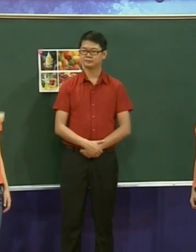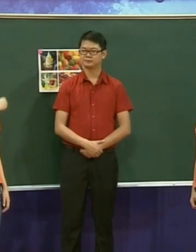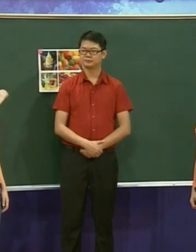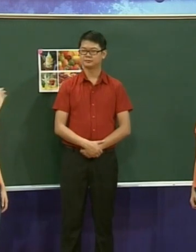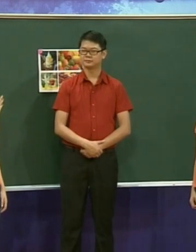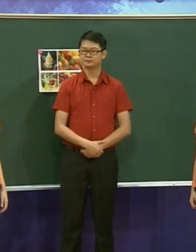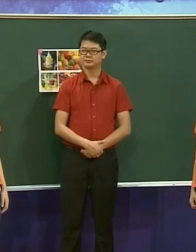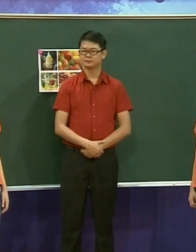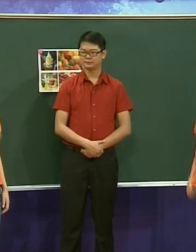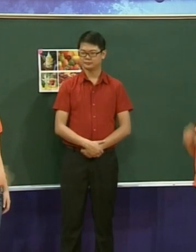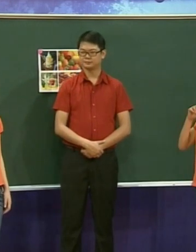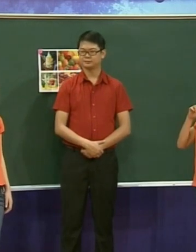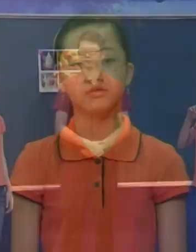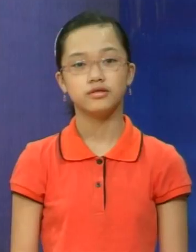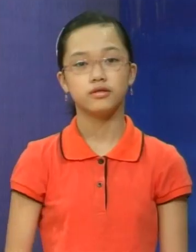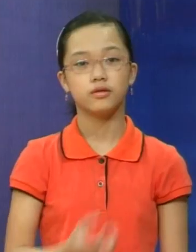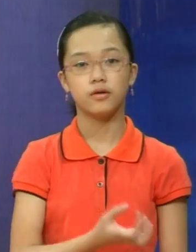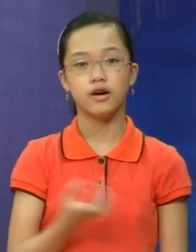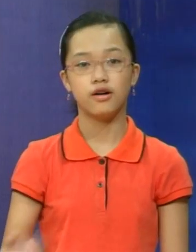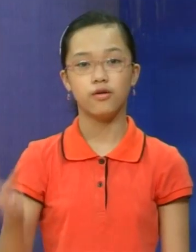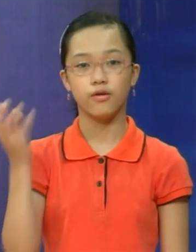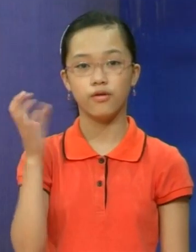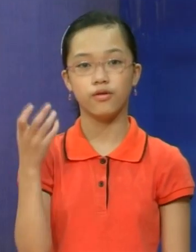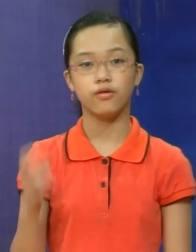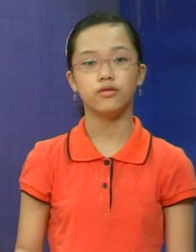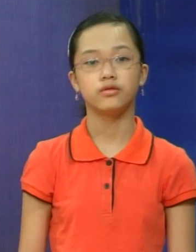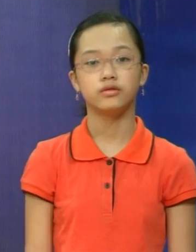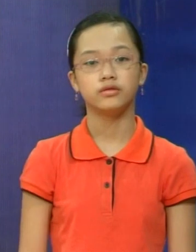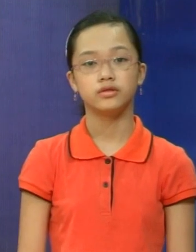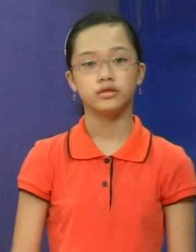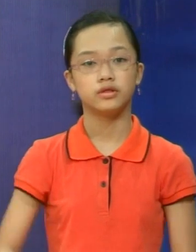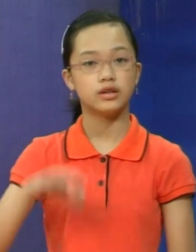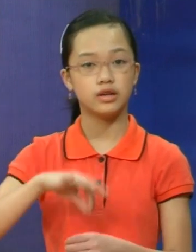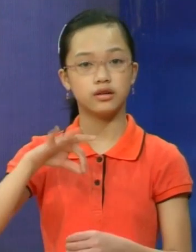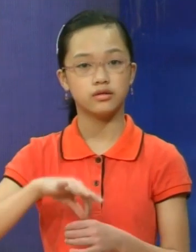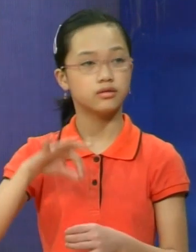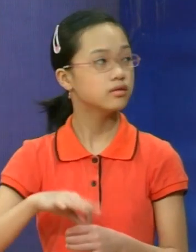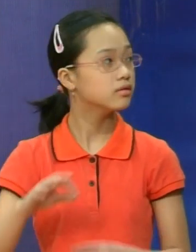À bạn ấy cũng thích uống nước ngọt đấy À bạn thích uống sinh tố nữa Và cả trà nữa